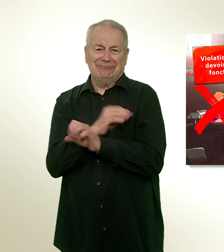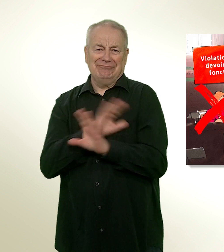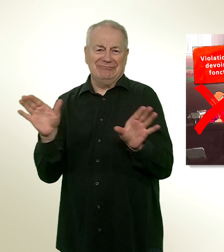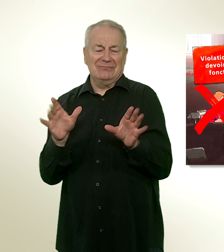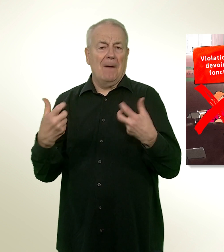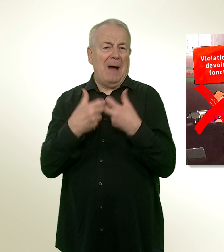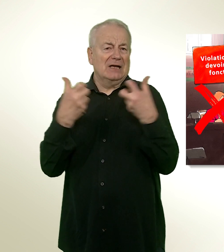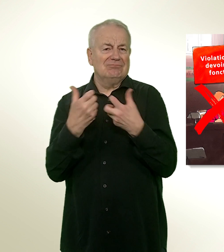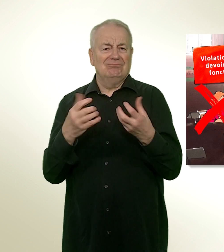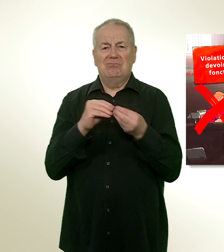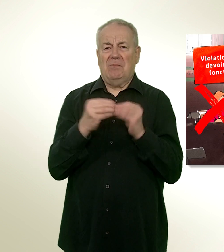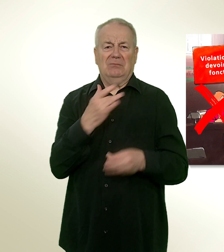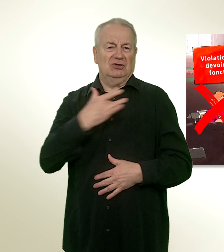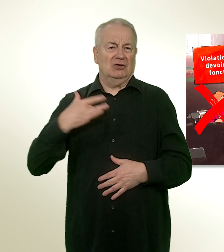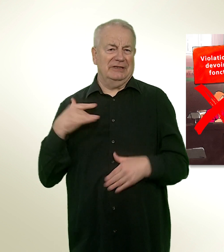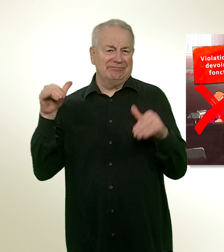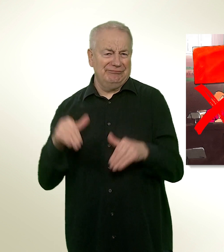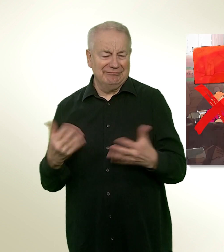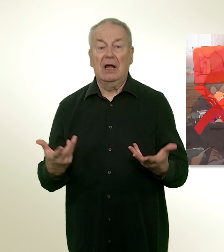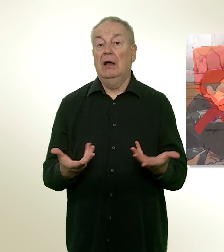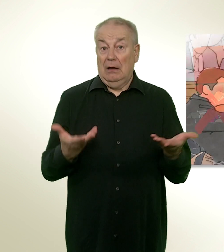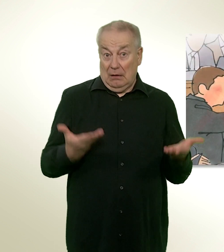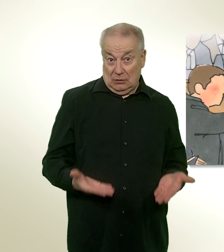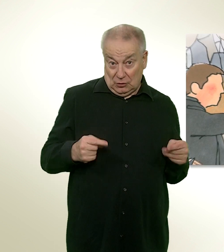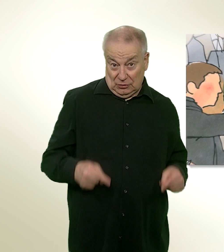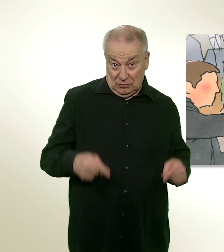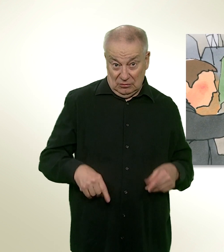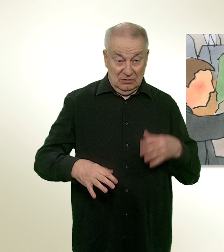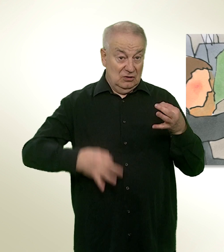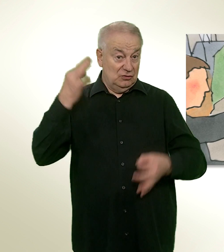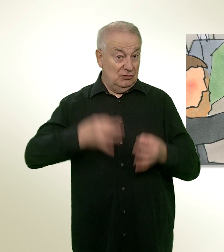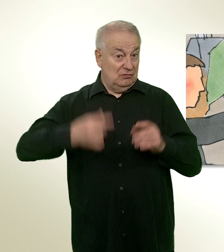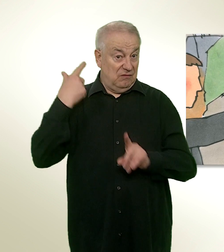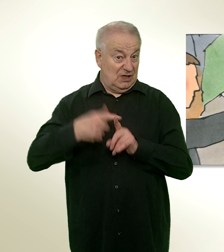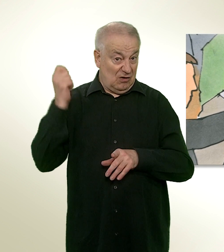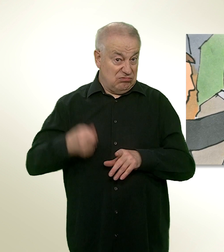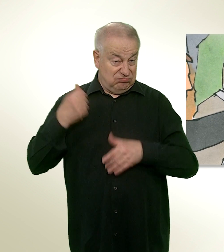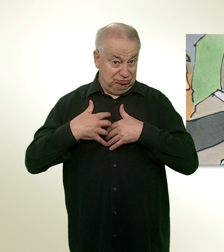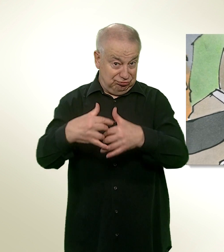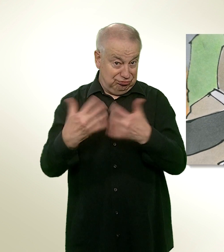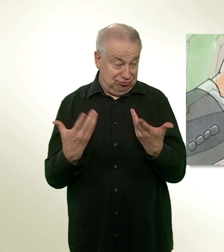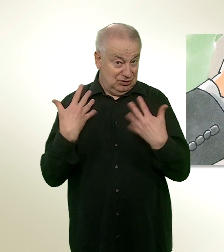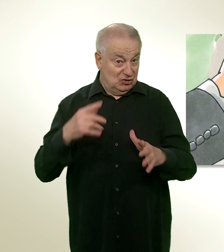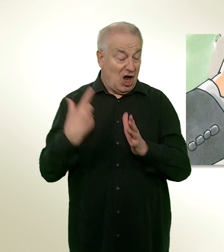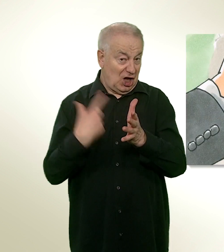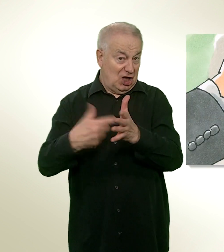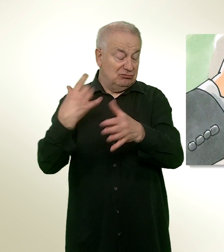par exemple pour des raisons de santé. Or, aujourd'hui, les juges fédéraux en fonction sont généralement déjà réélus. Depuis